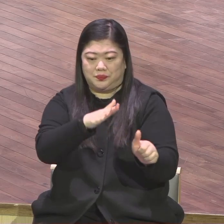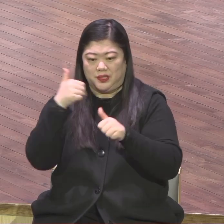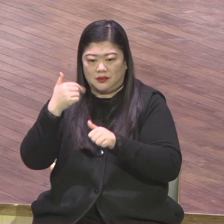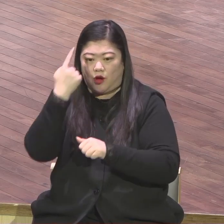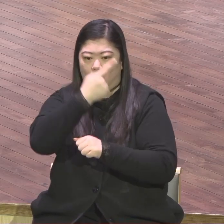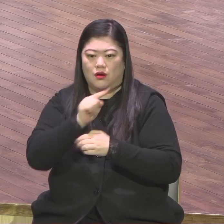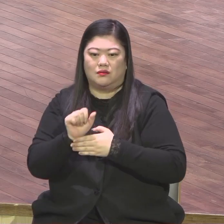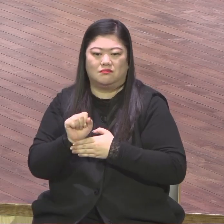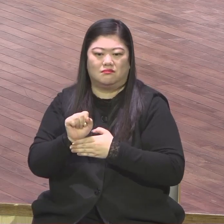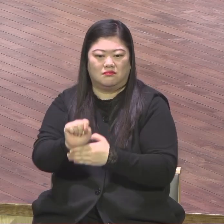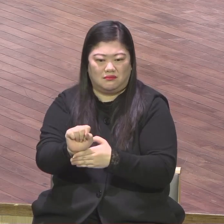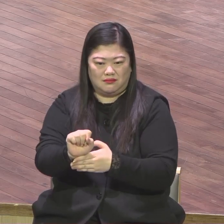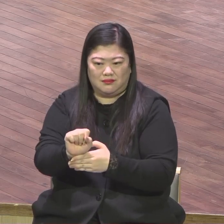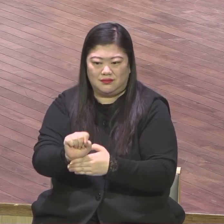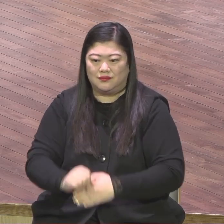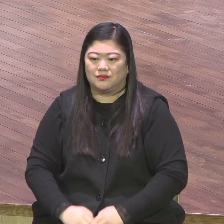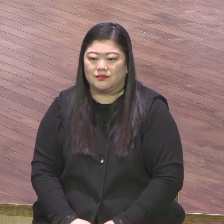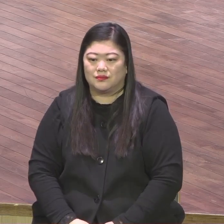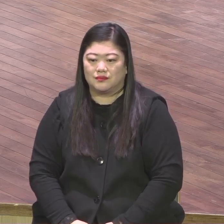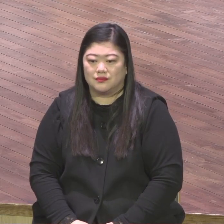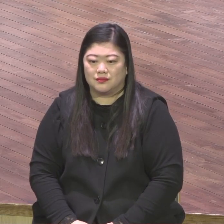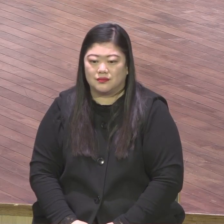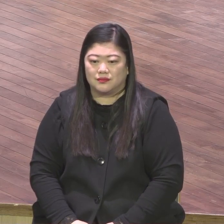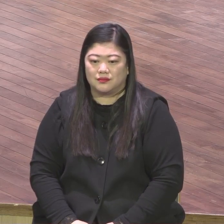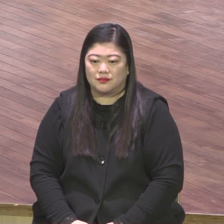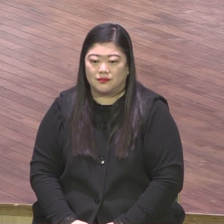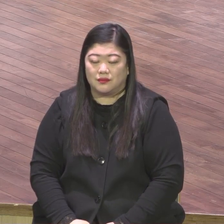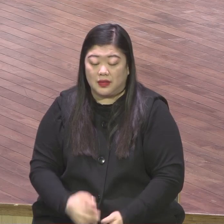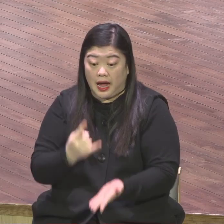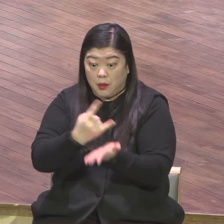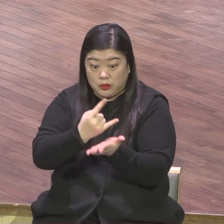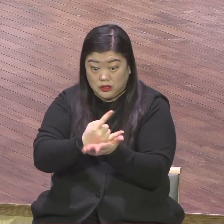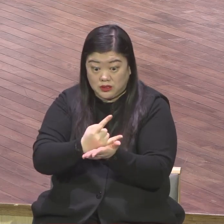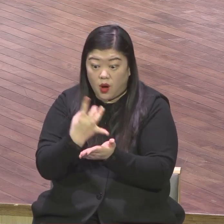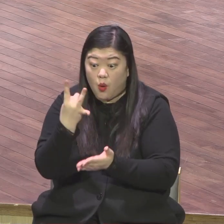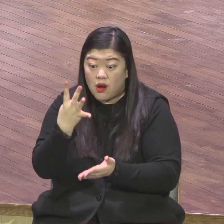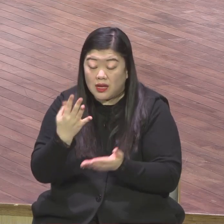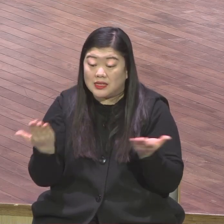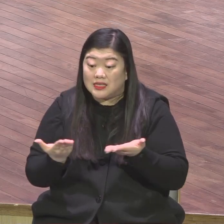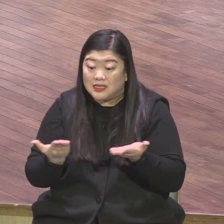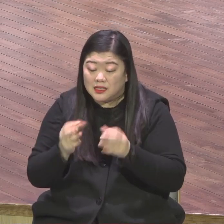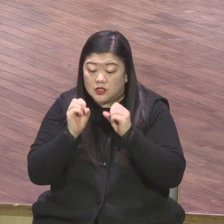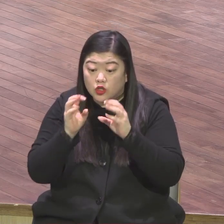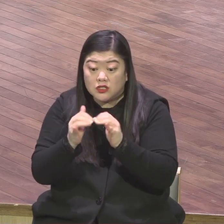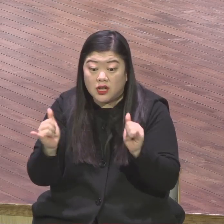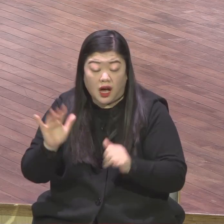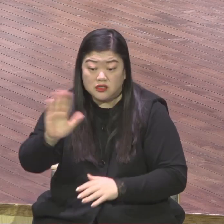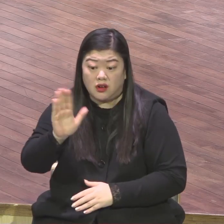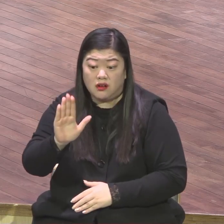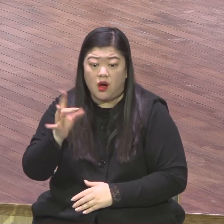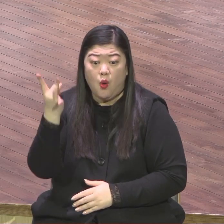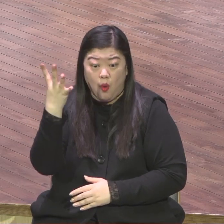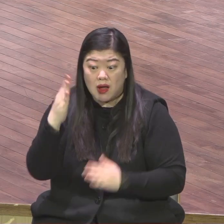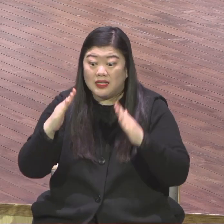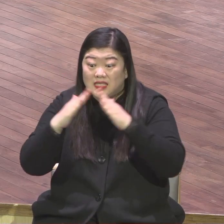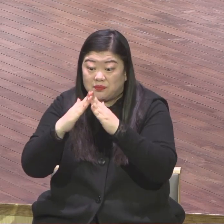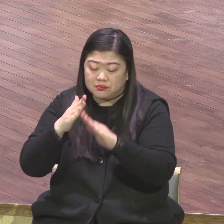받았어요 이 암호스는 원래 선지자 아닙니다 남유다에 있어요 남유다 남쪽에 살아요